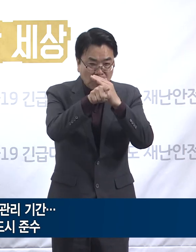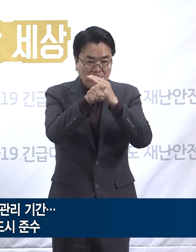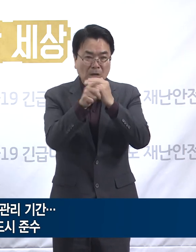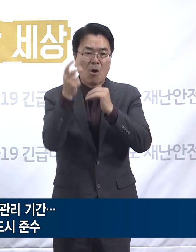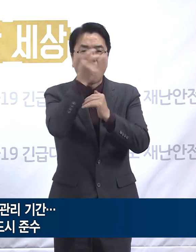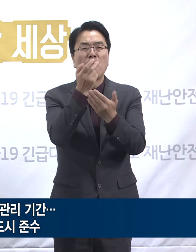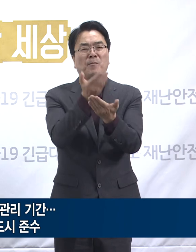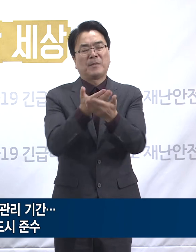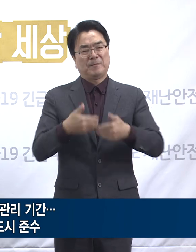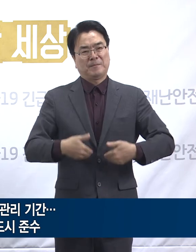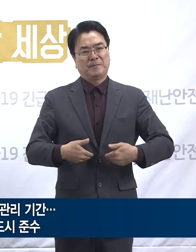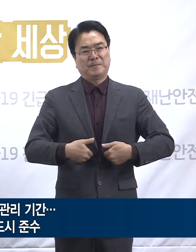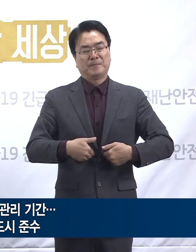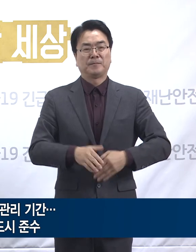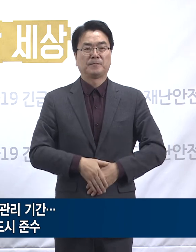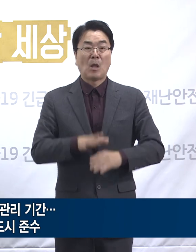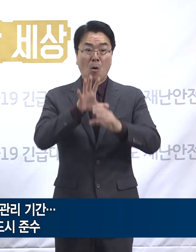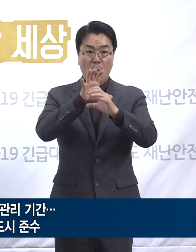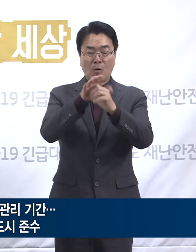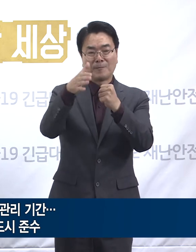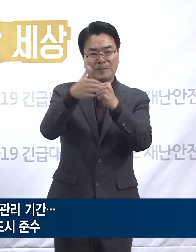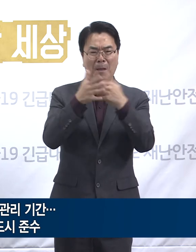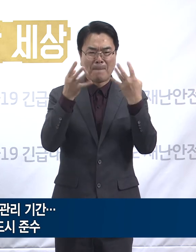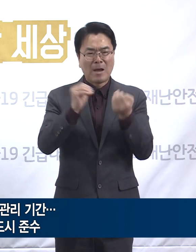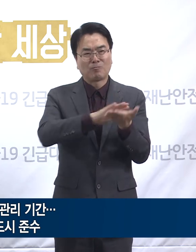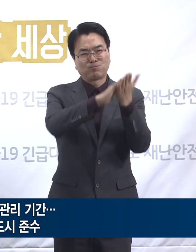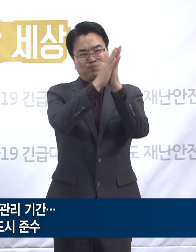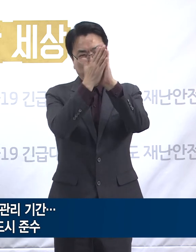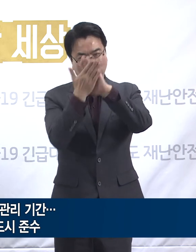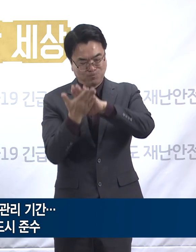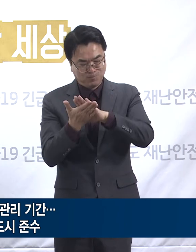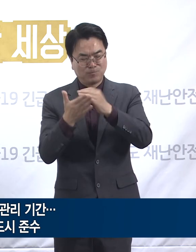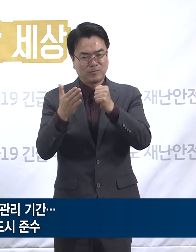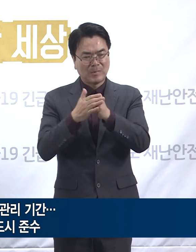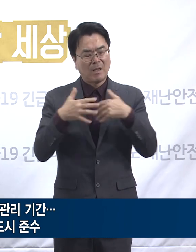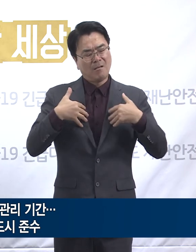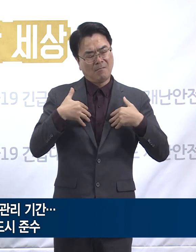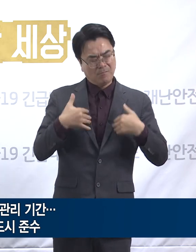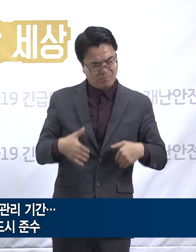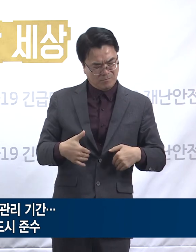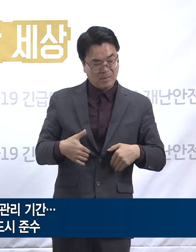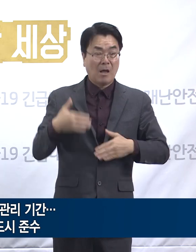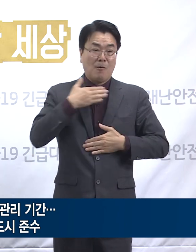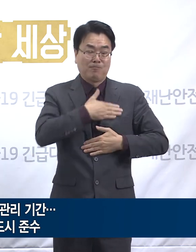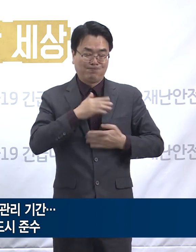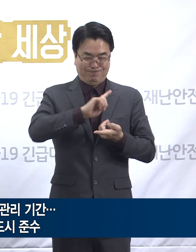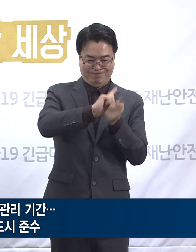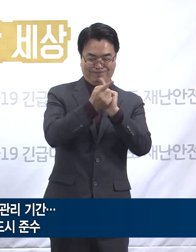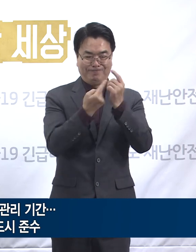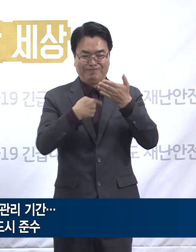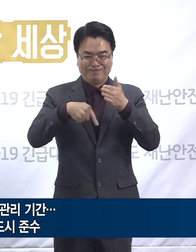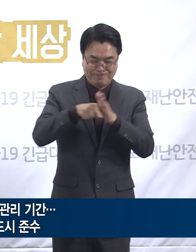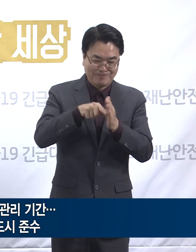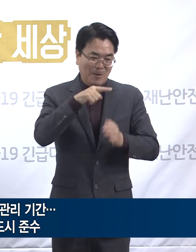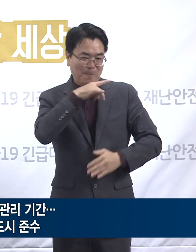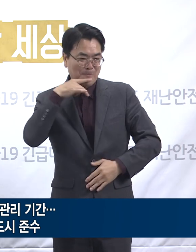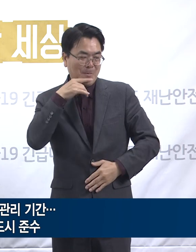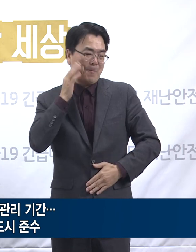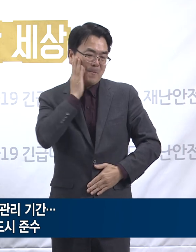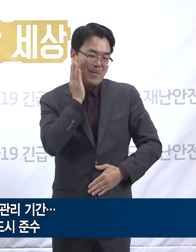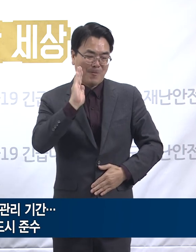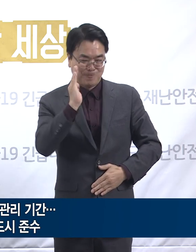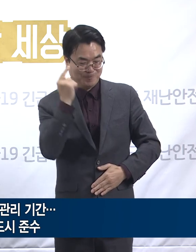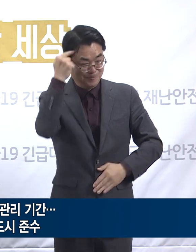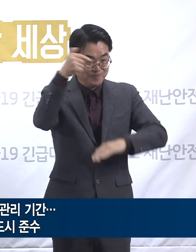코로나19로 인하여 생긴 많은 변화에 무기력함을 느끼는 요즘 기분전환을 위하여 단풍놀이나 산행을 준비하는